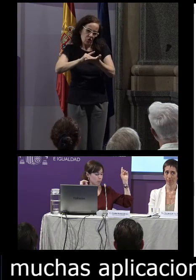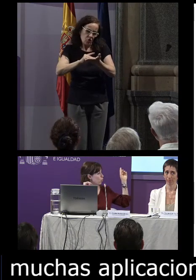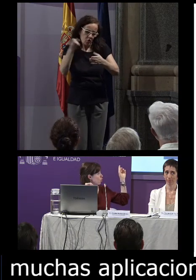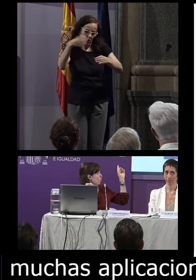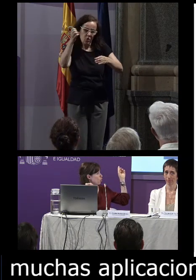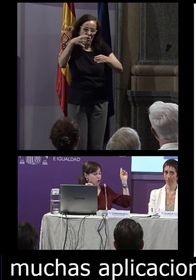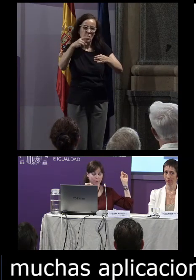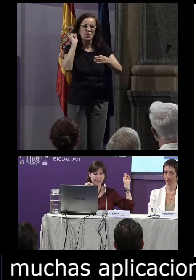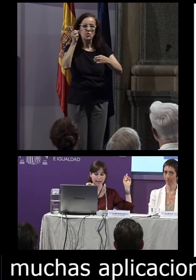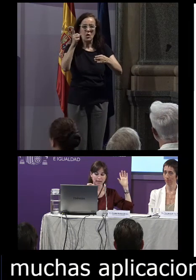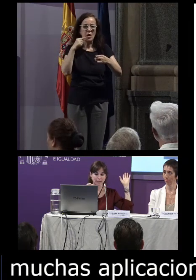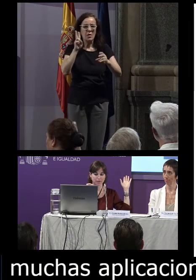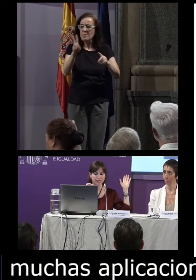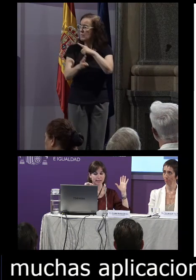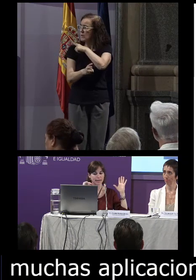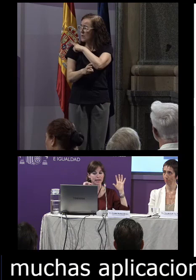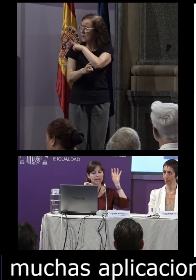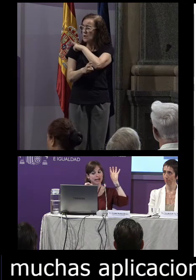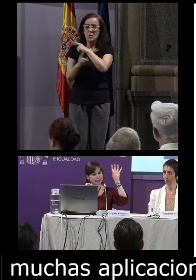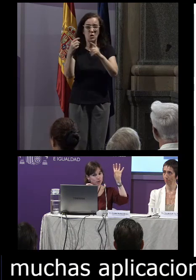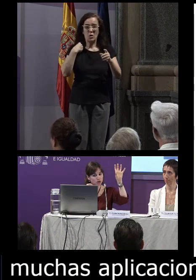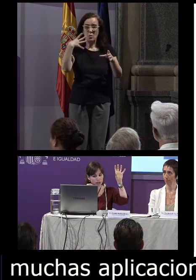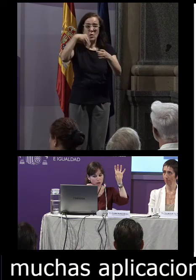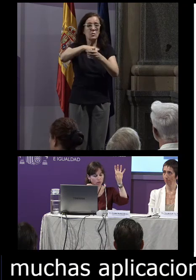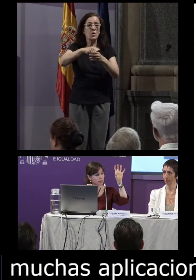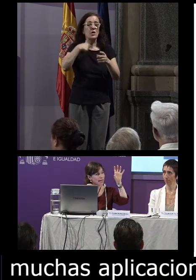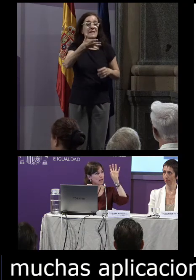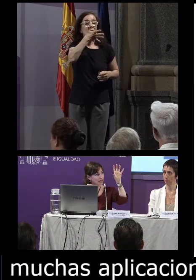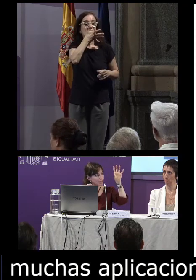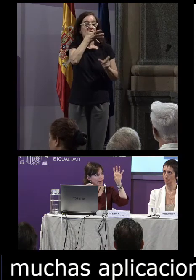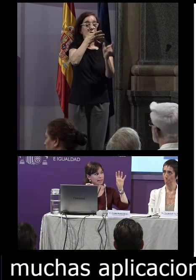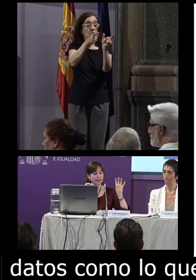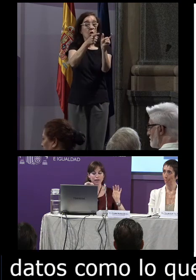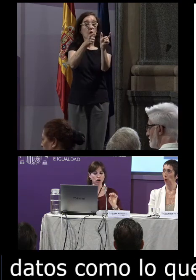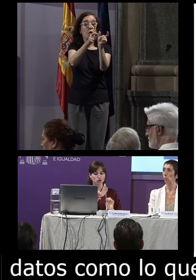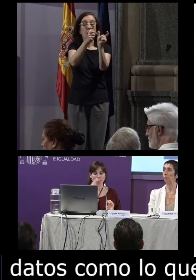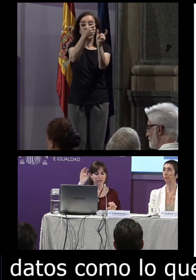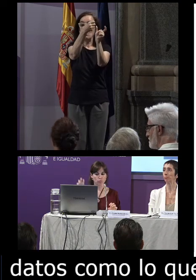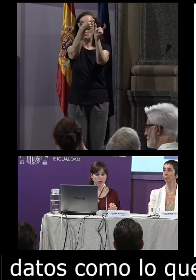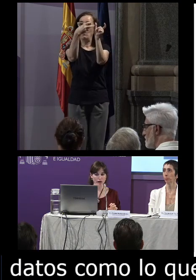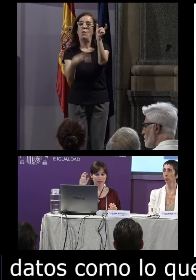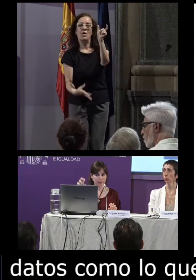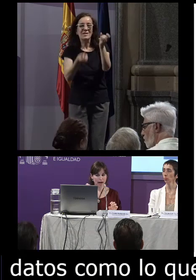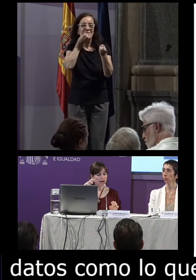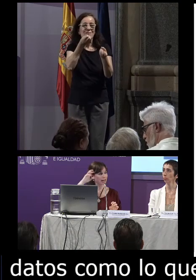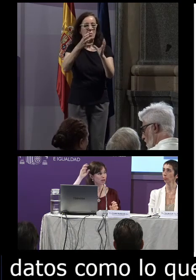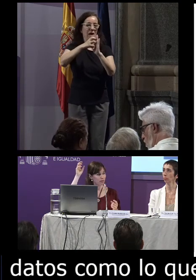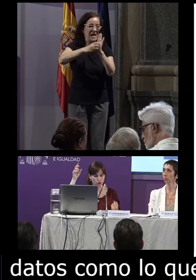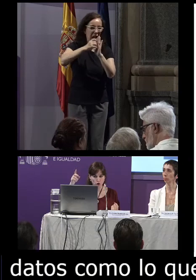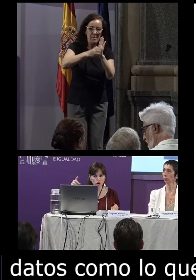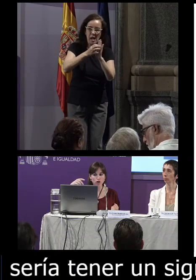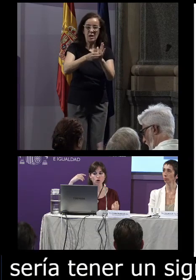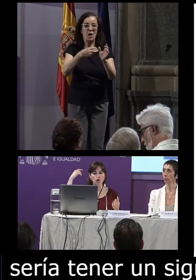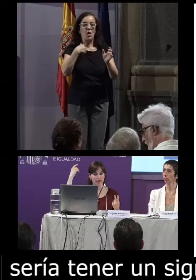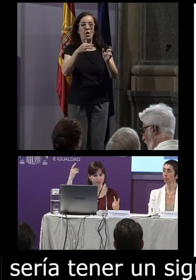como lo que veis aquí la interfiz que sería tener un signo y a partir de aquí tener toda la información gramatical a nivel